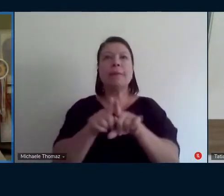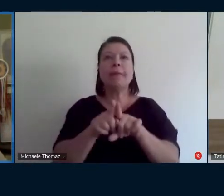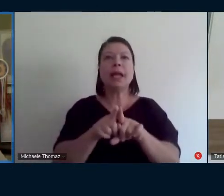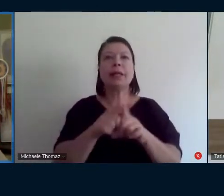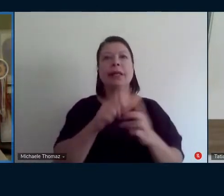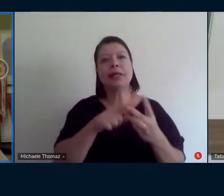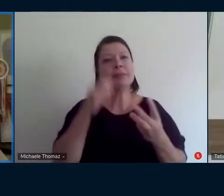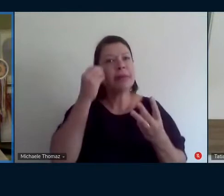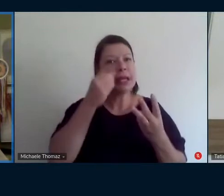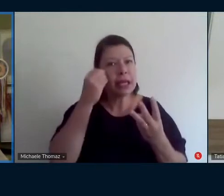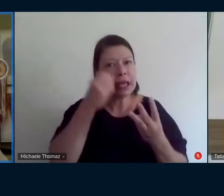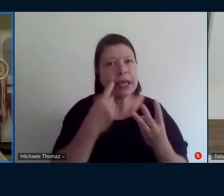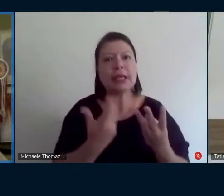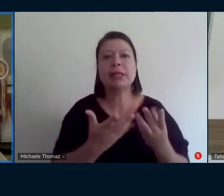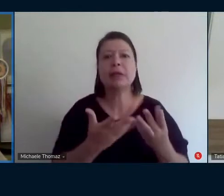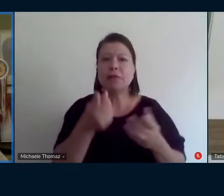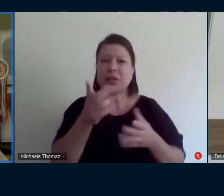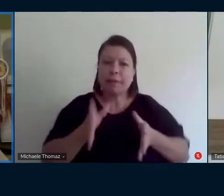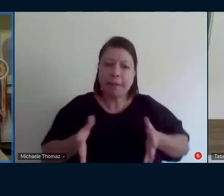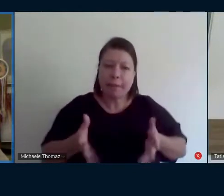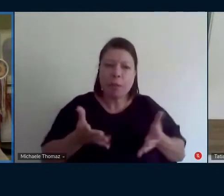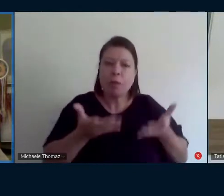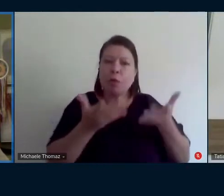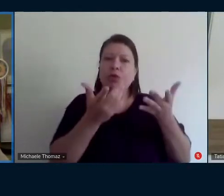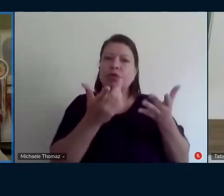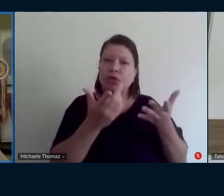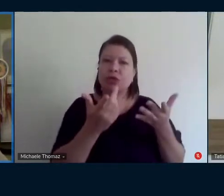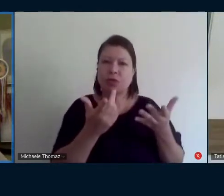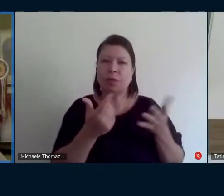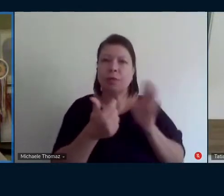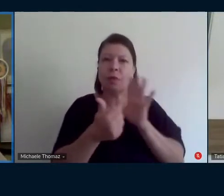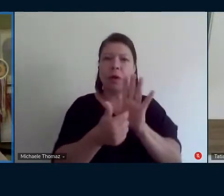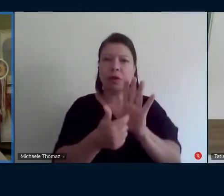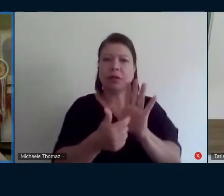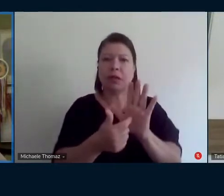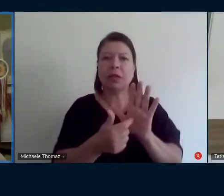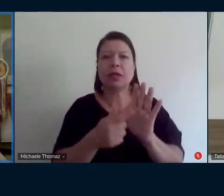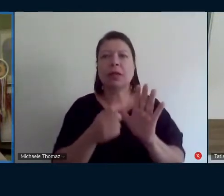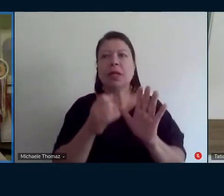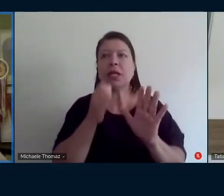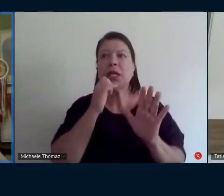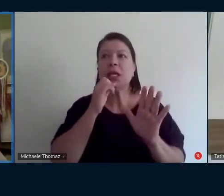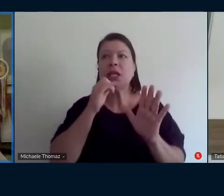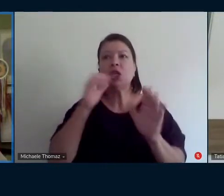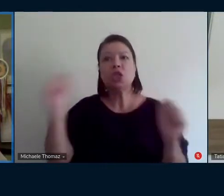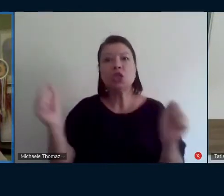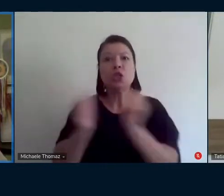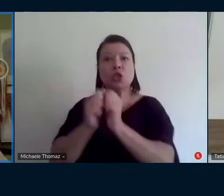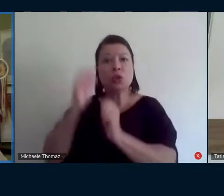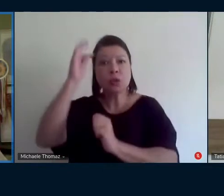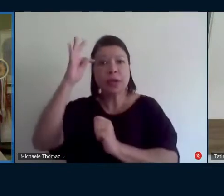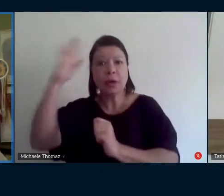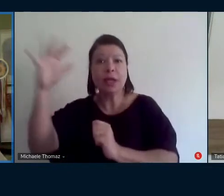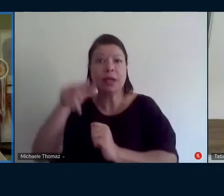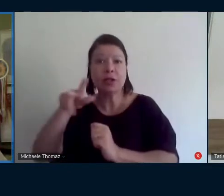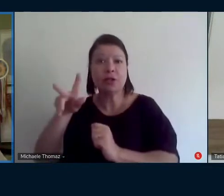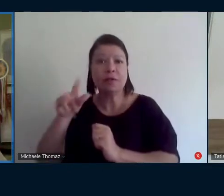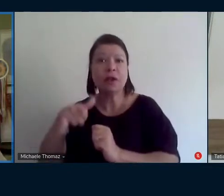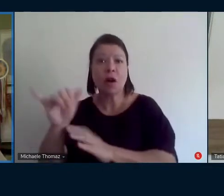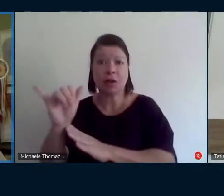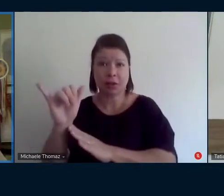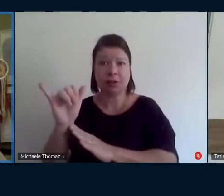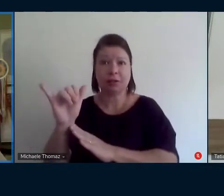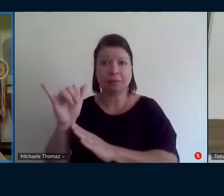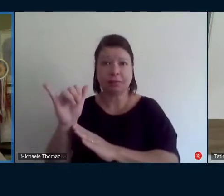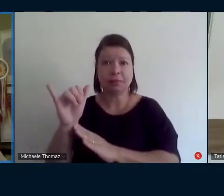discutido teoricamente com um um tem um detalhe eu não sei se você chegou a pensar